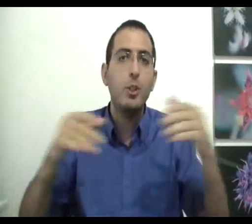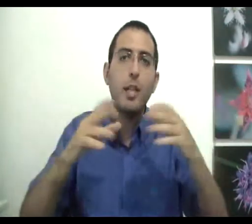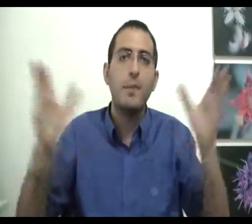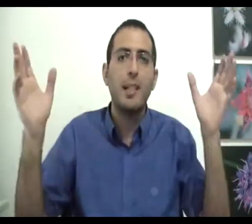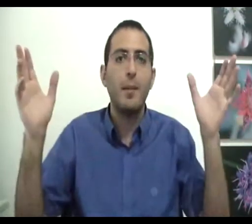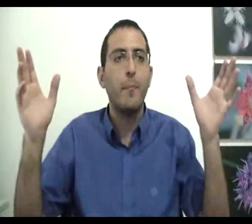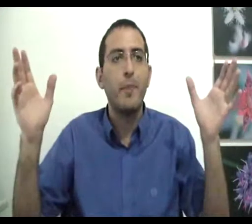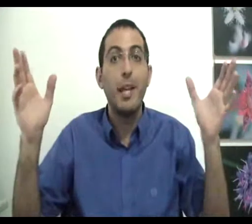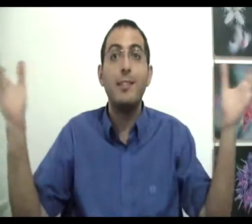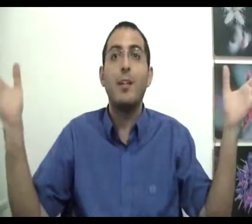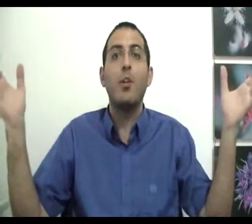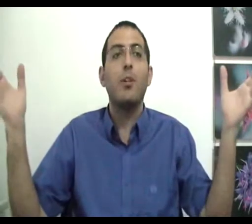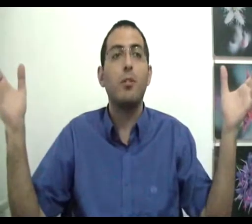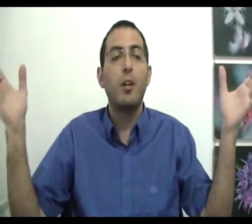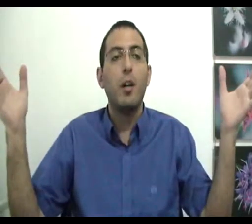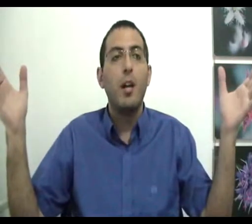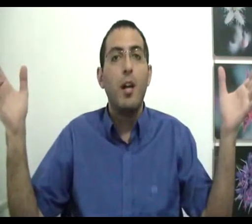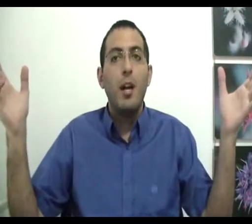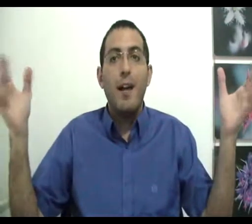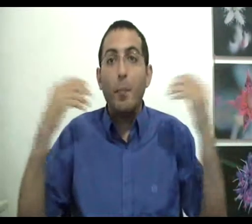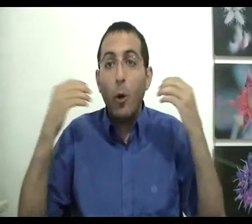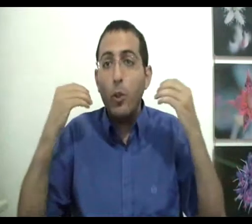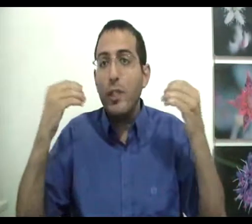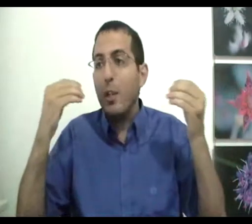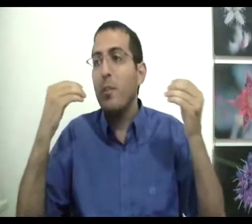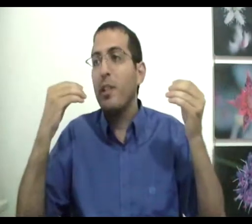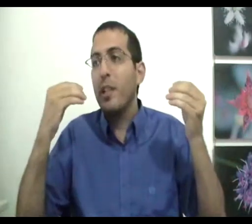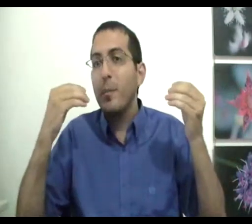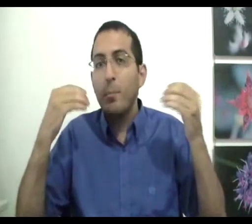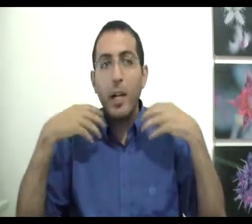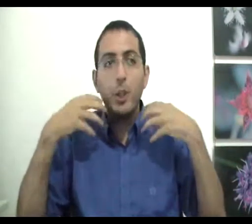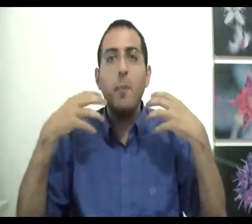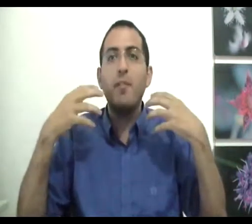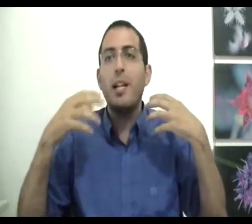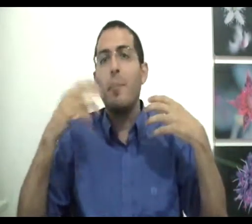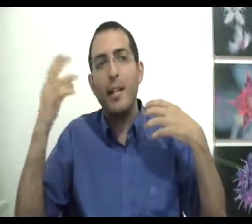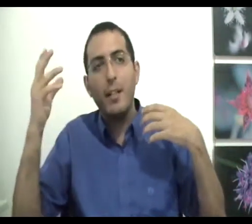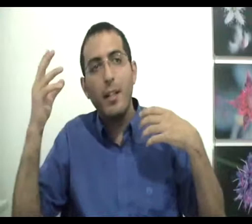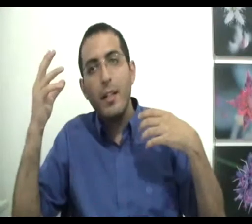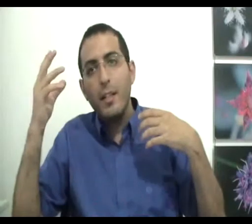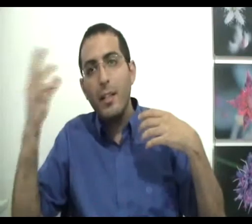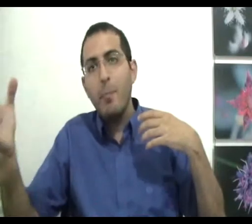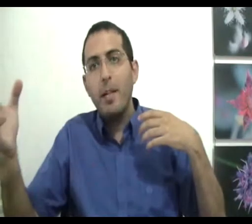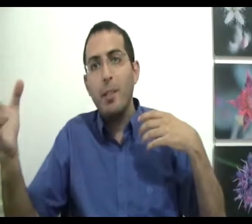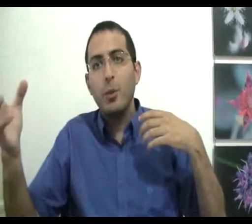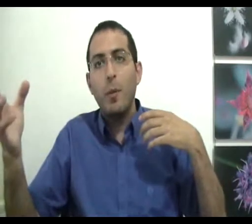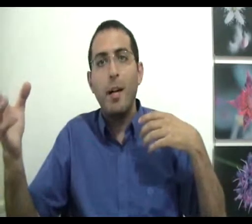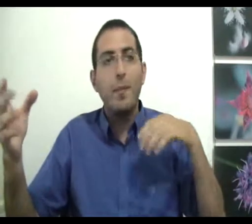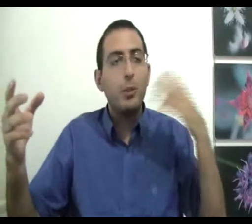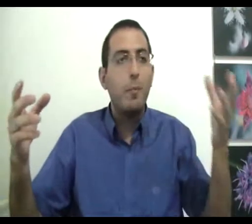שני מסכימים איך זה יכול להיות? אבל בחור שאנחנו מביני מחשים הבדל בין מה שהוא אמר, למה שהוא אמר